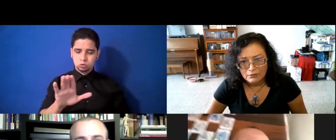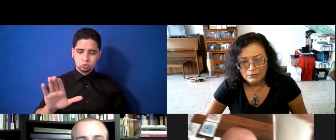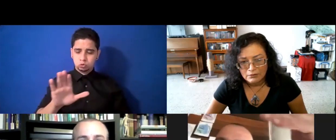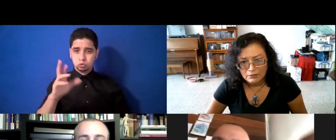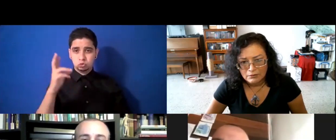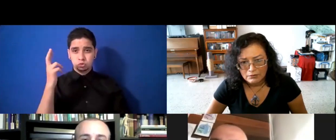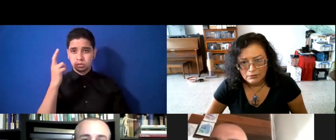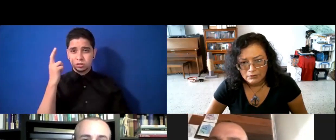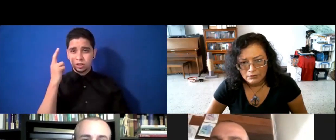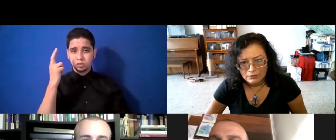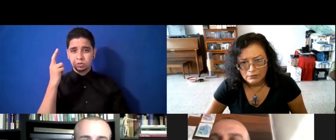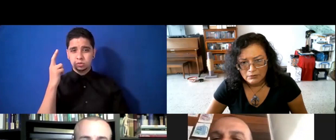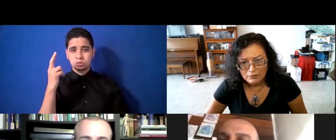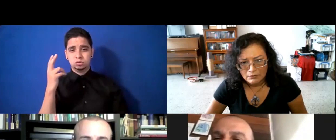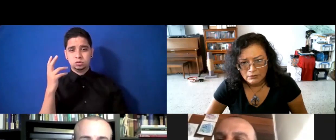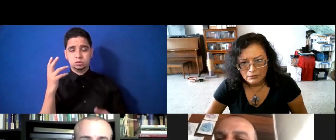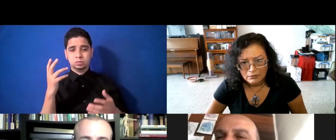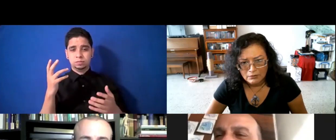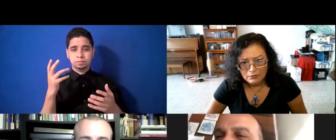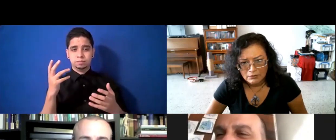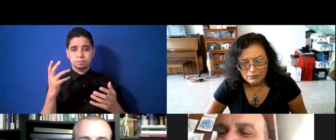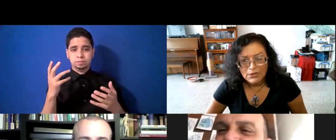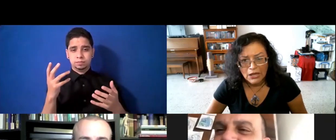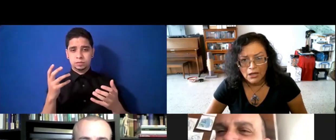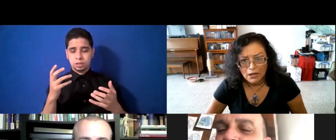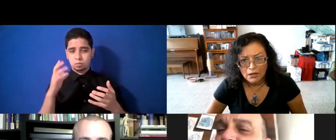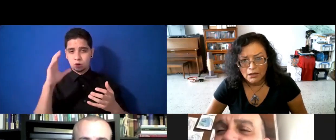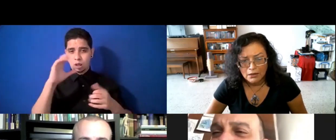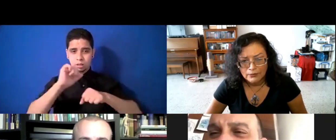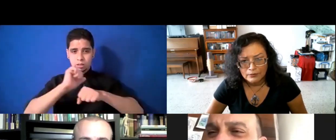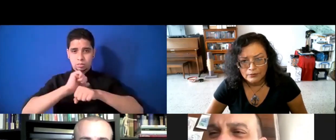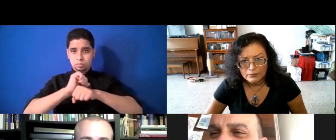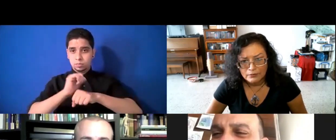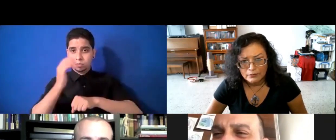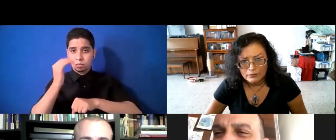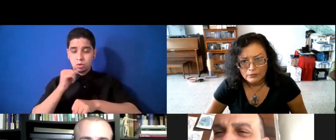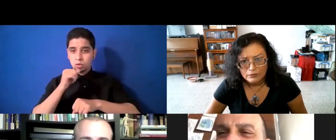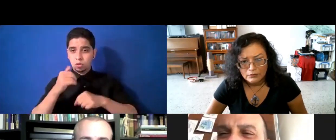se están empleando es porque no tienen un derecho a